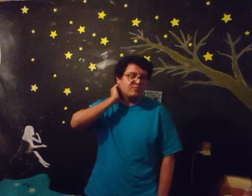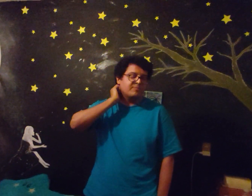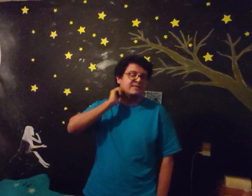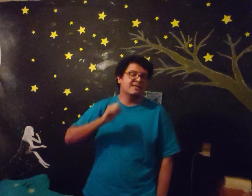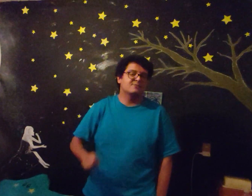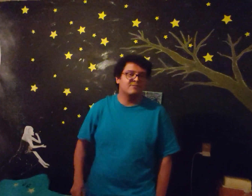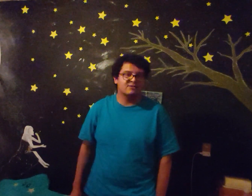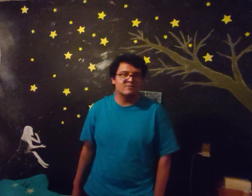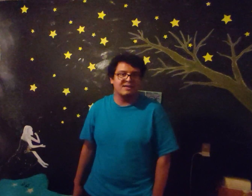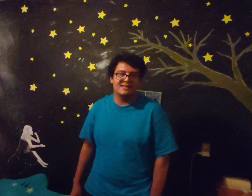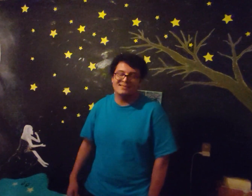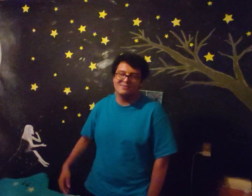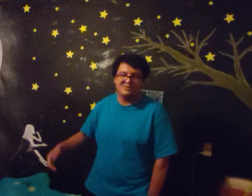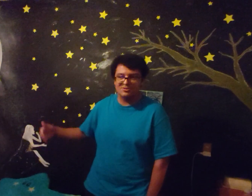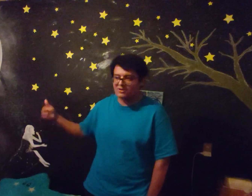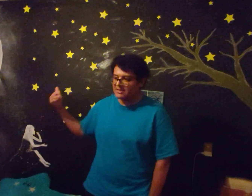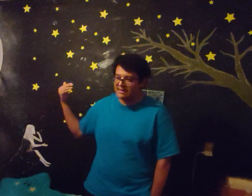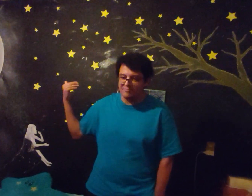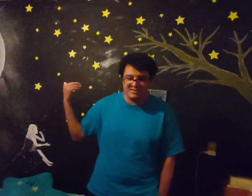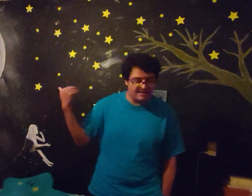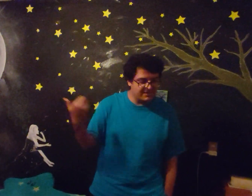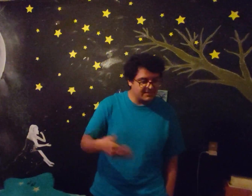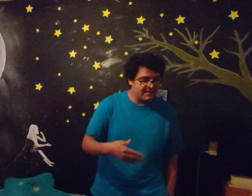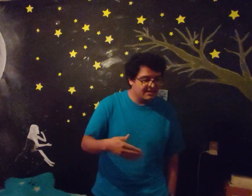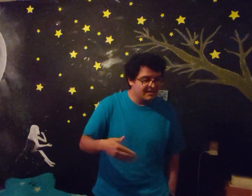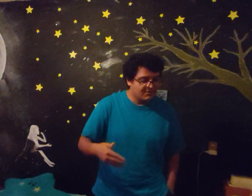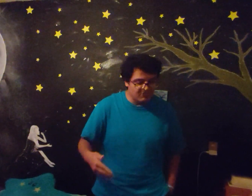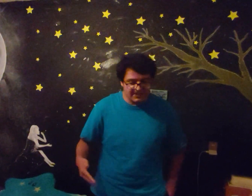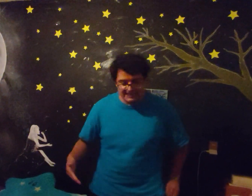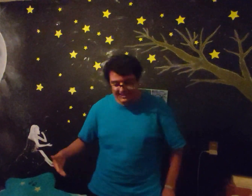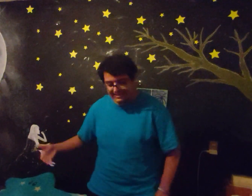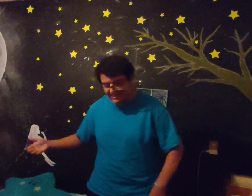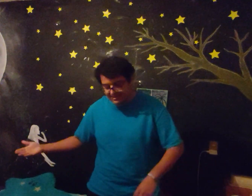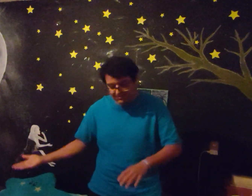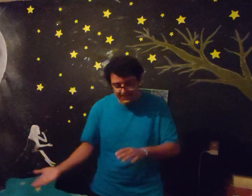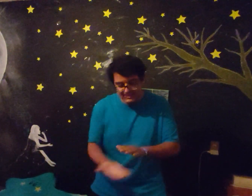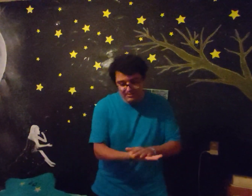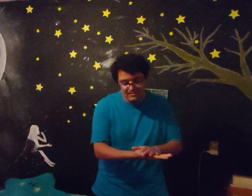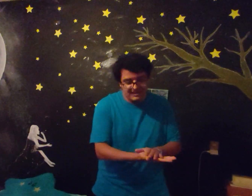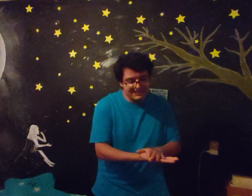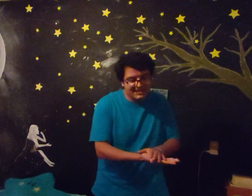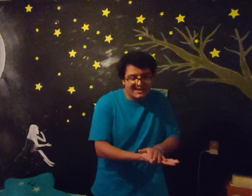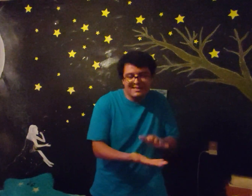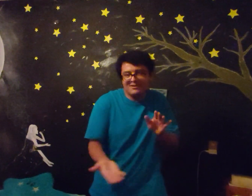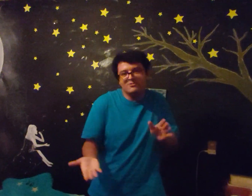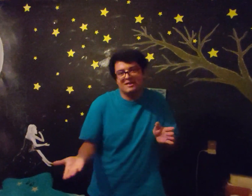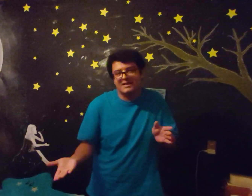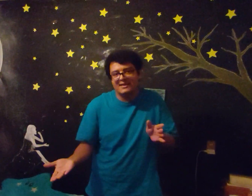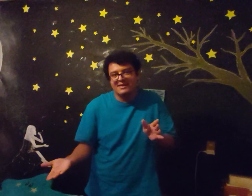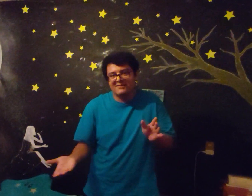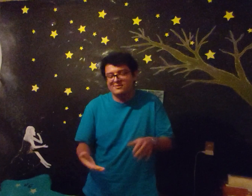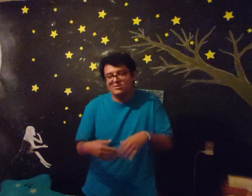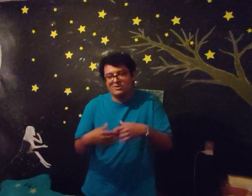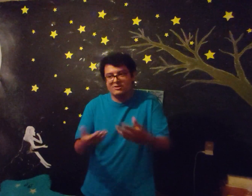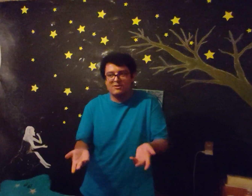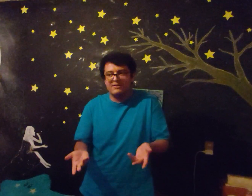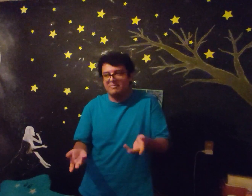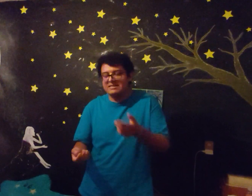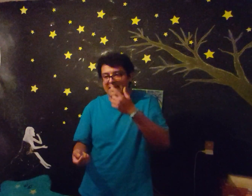opes las nuevas unidades Entonces yo creo que ya van a a meter, como que a tratar de nivelar esas unidades que ya nadie usa Entonces yo creo que es lo que va a pasar